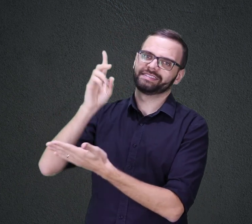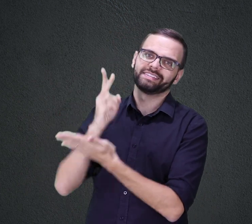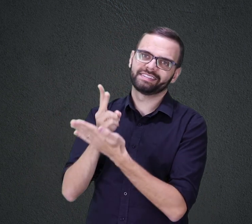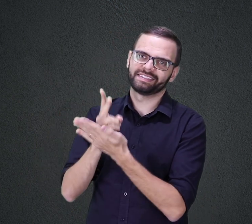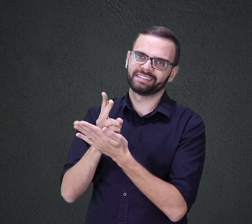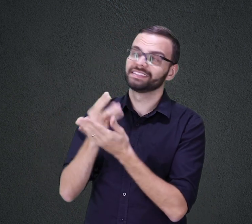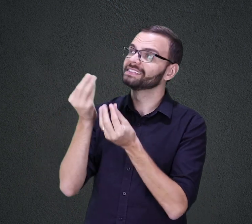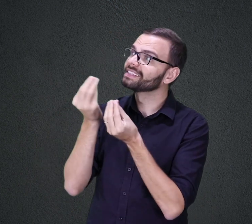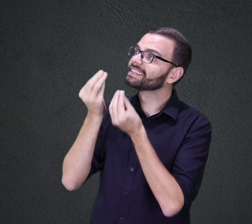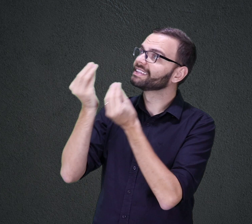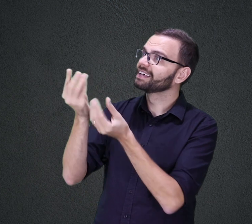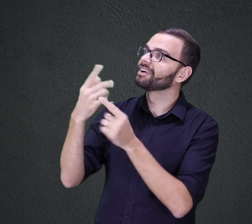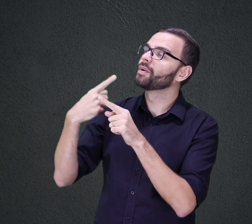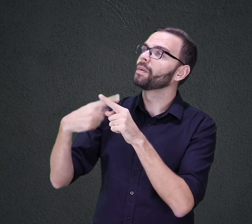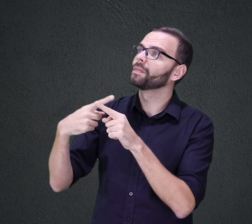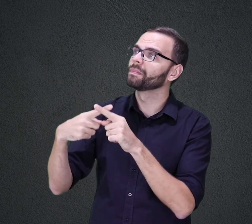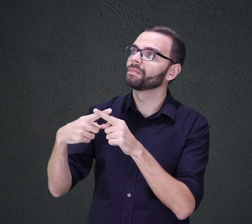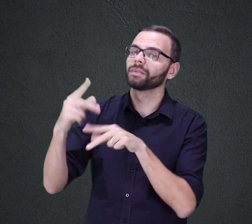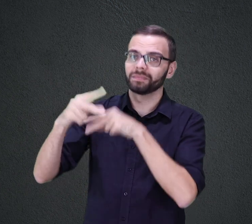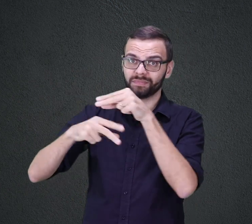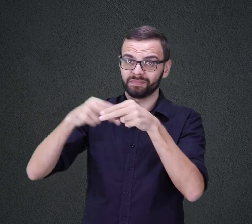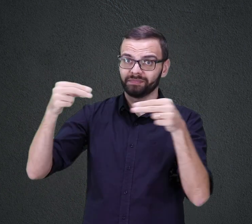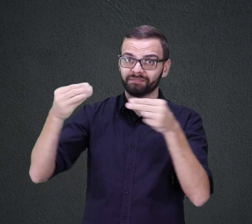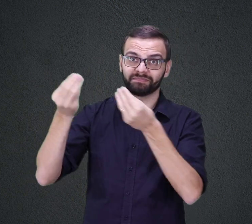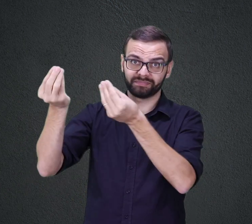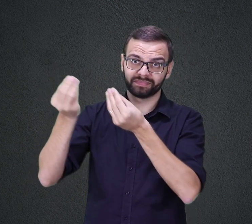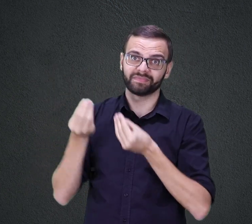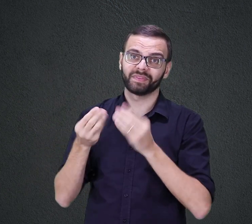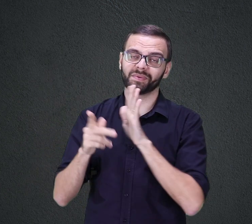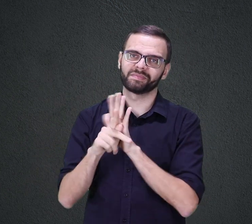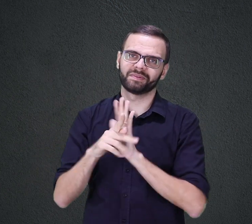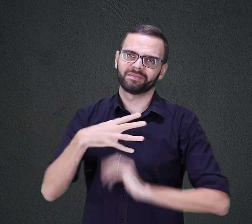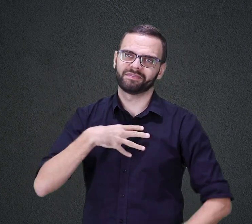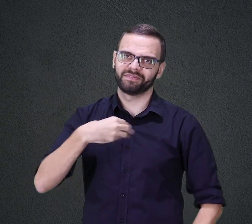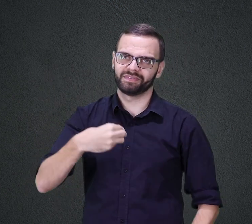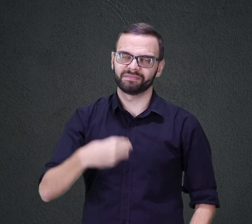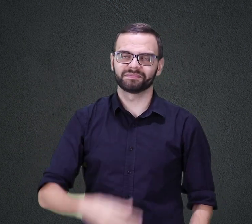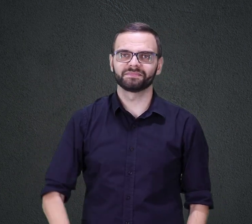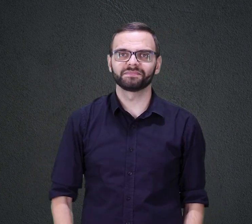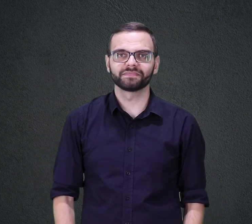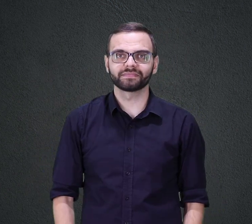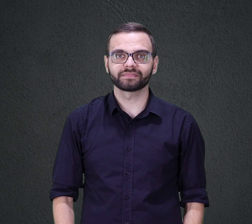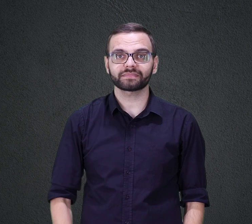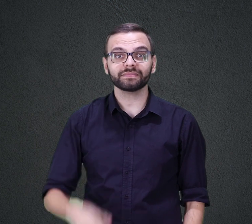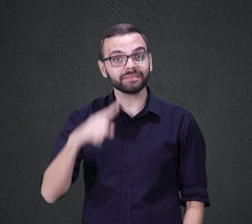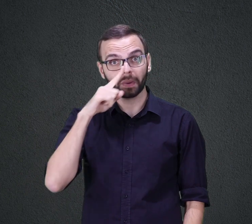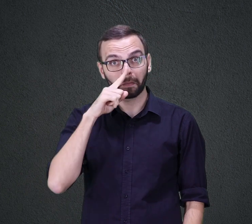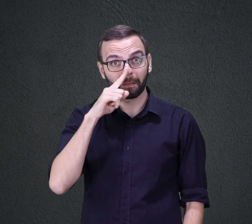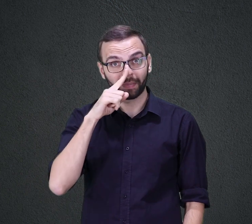ENTREGANDO O PRESENTE RECEBIDO SEU FILHO A MATERNIDADE É UM PRESENTE DE DEUS MAS